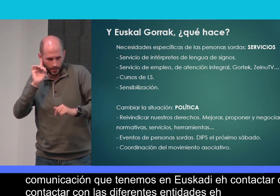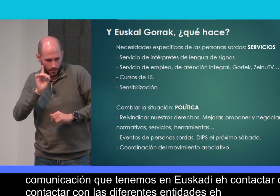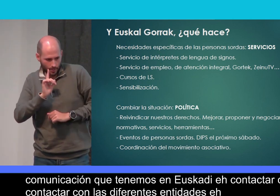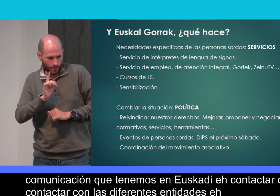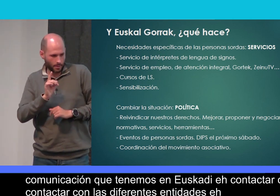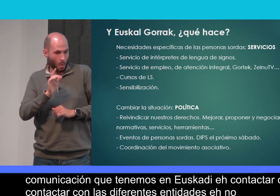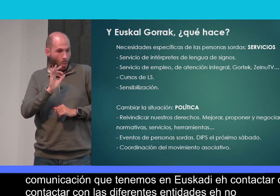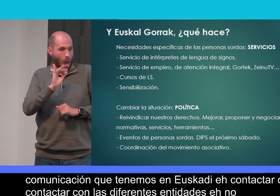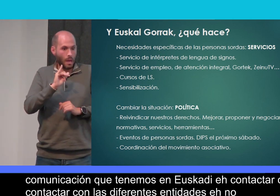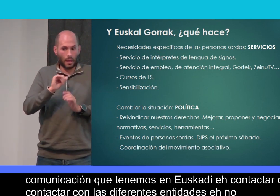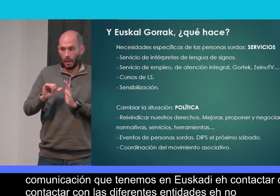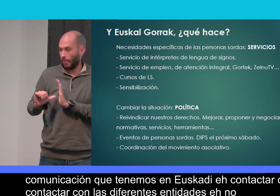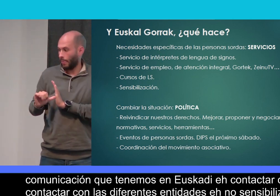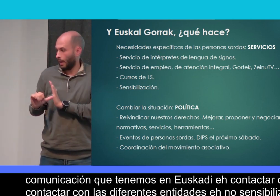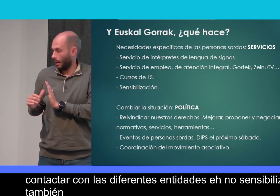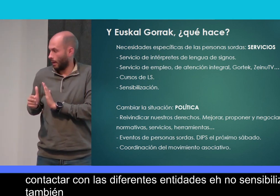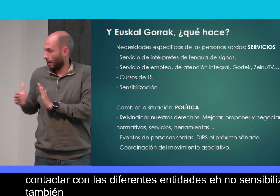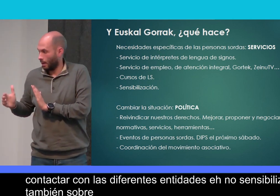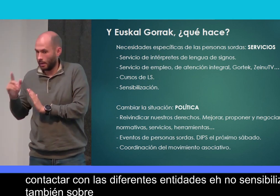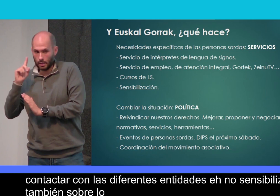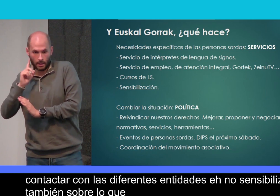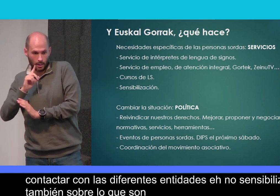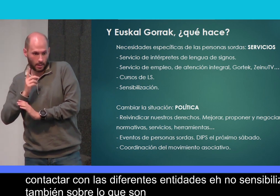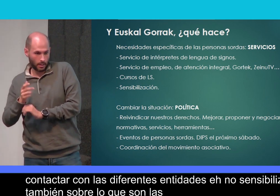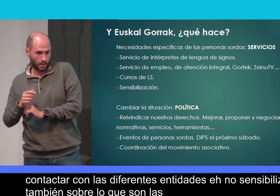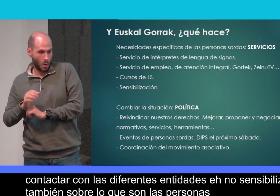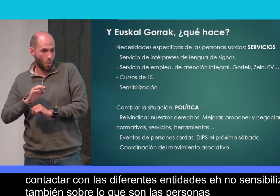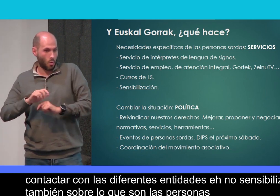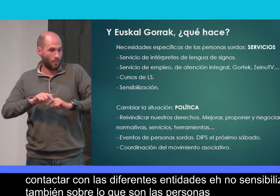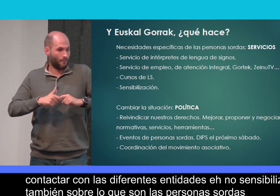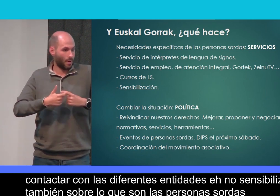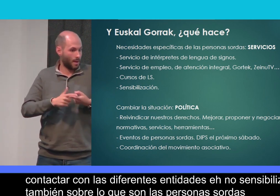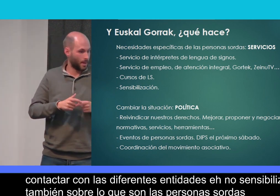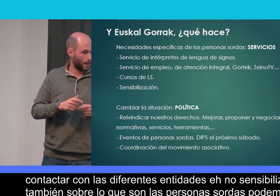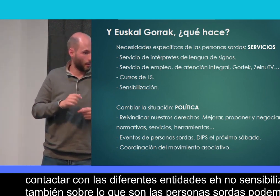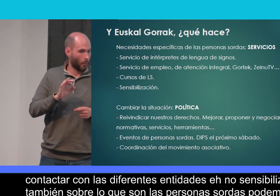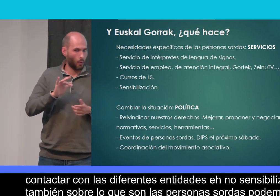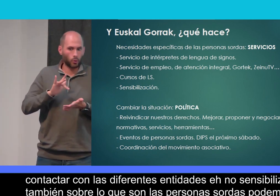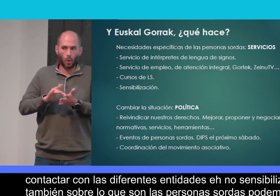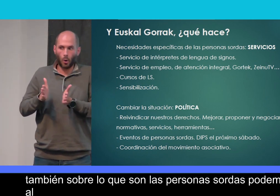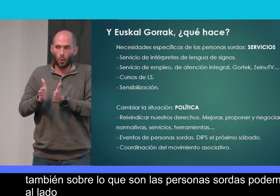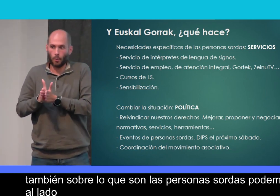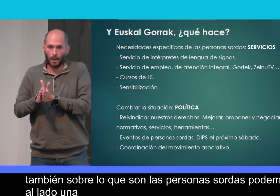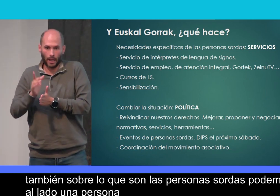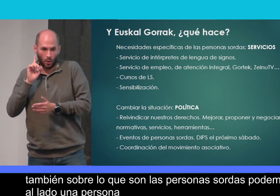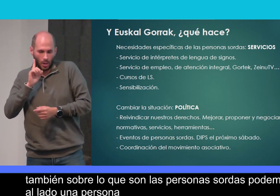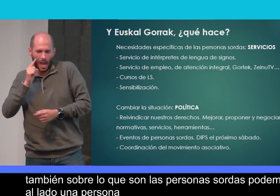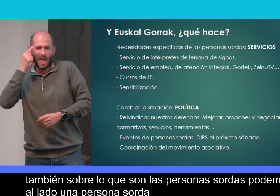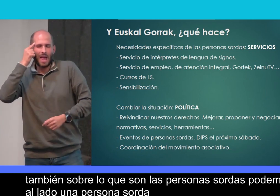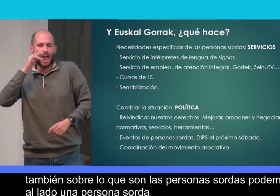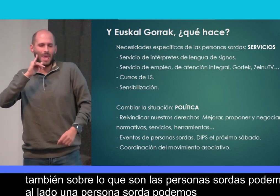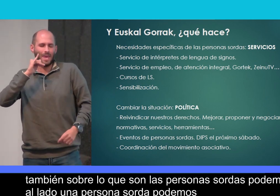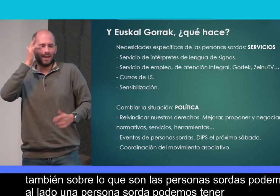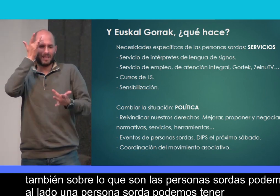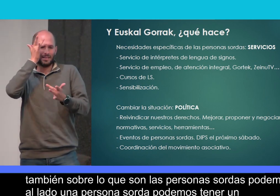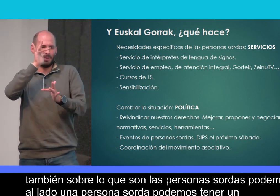sensibilizar también sobre lo que son las personas sordas. Podemos tener al lado una persona sorda, podemos tener un familiar sordo,